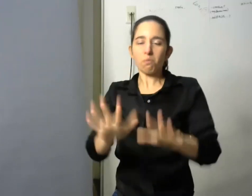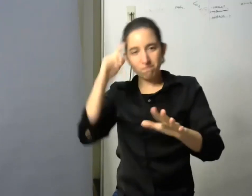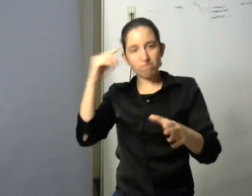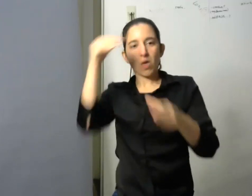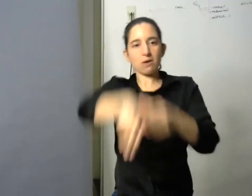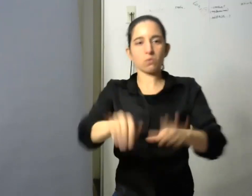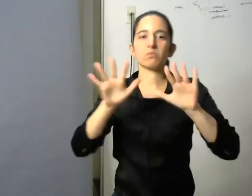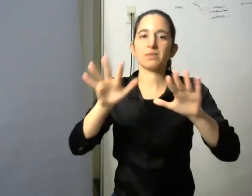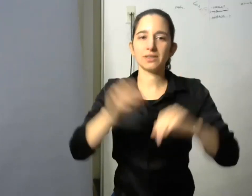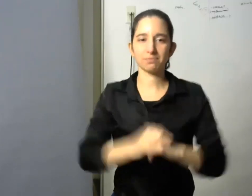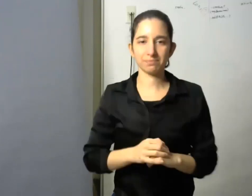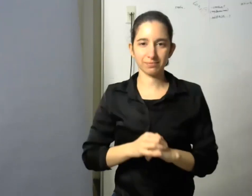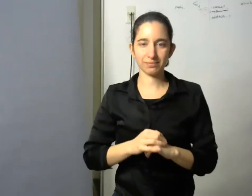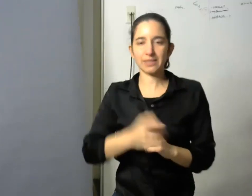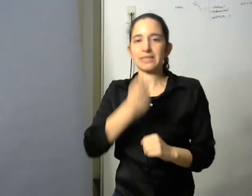si nos abrimos a la inclusión